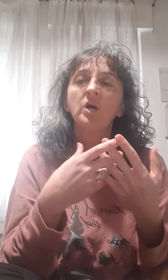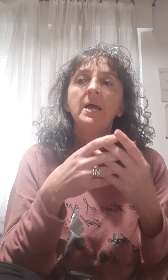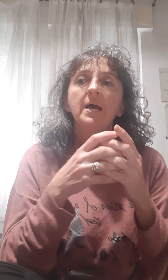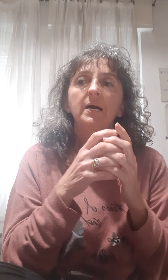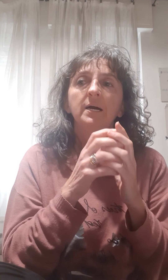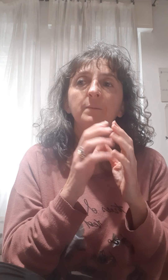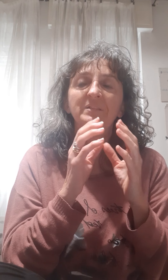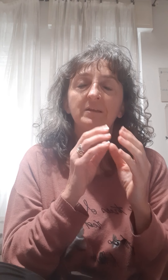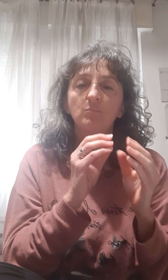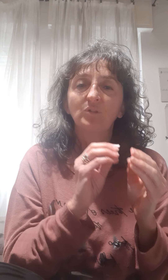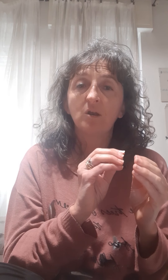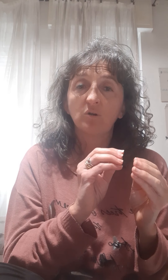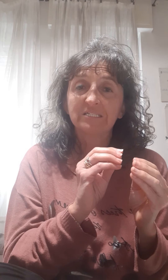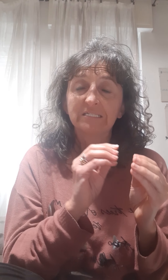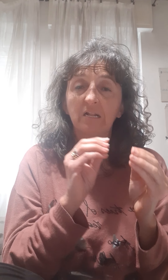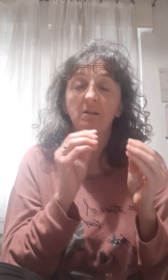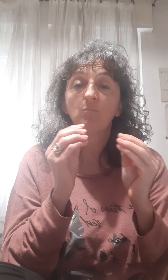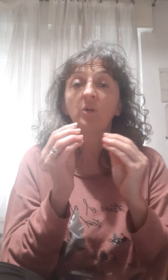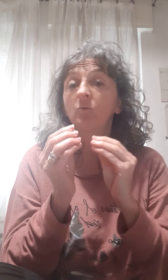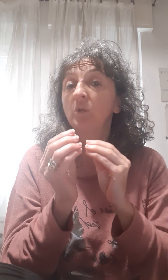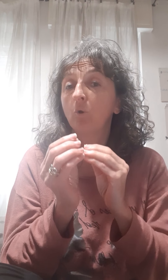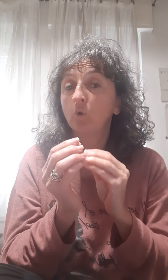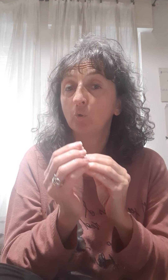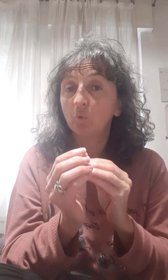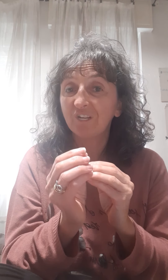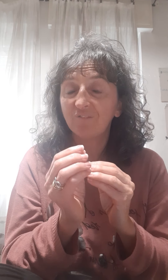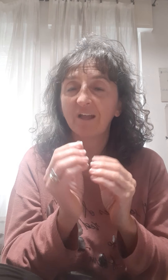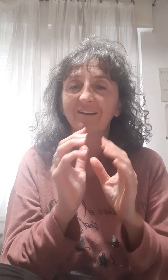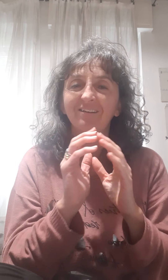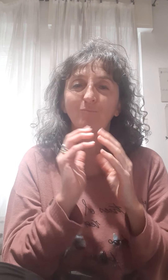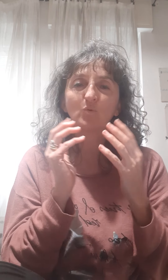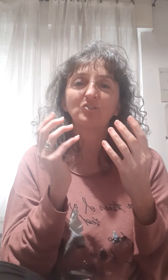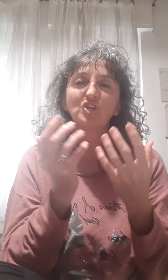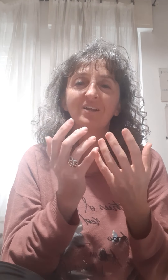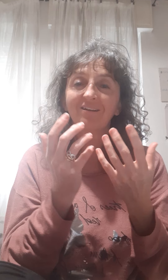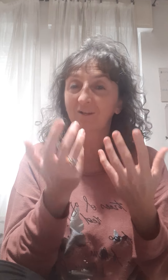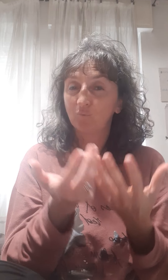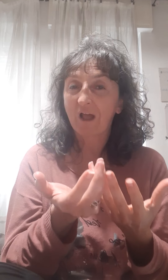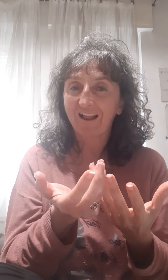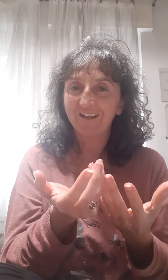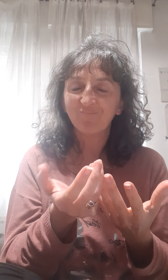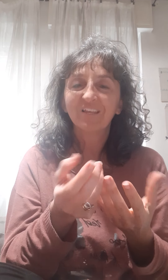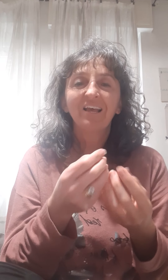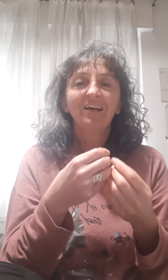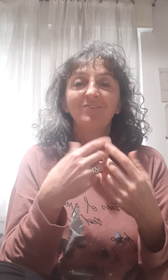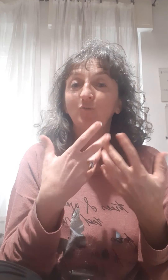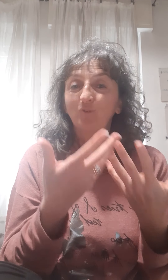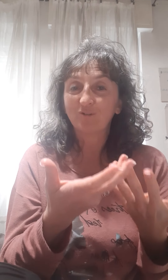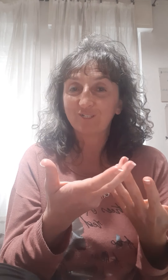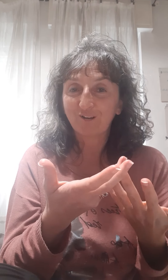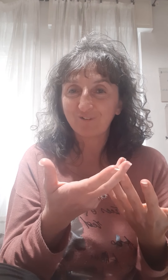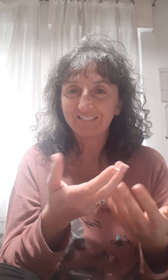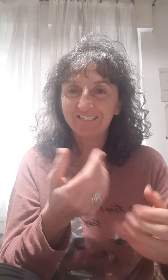metteremo dell'olio essenziale di limone con dell'olio d'oliva e creeremo una cera naturale, non tossica quindi,